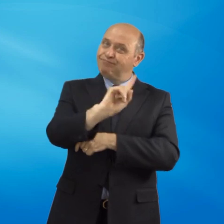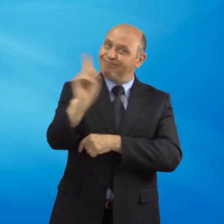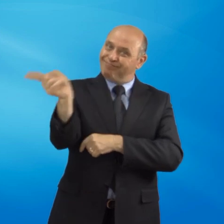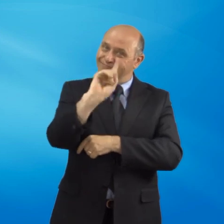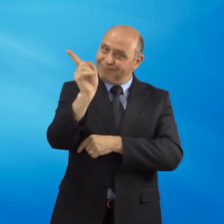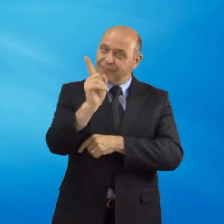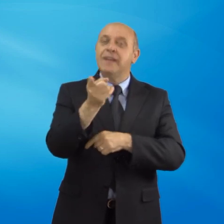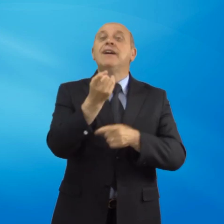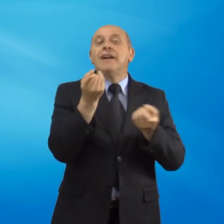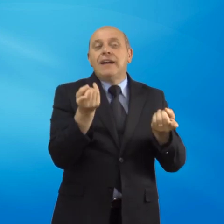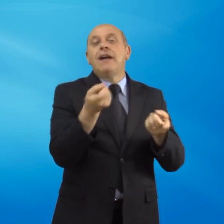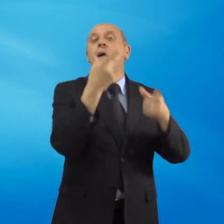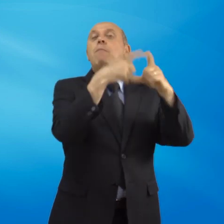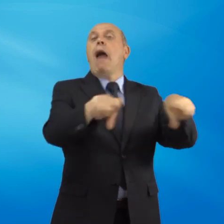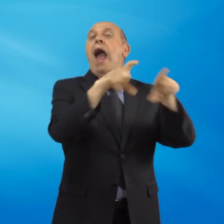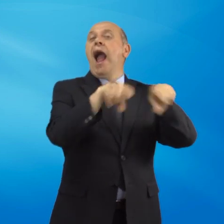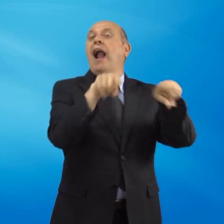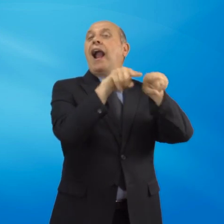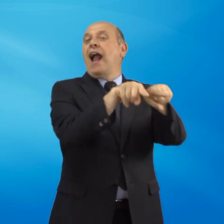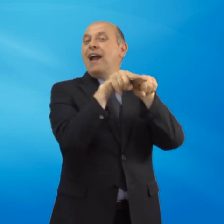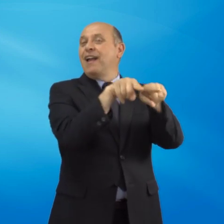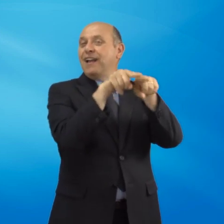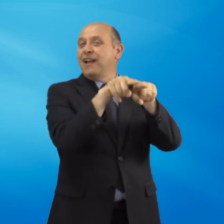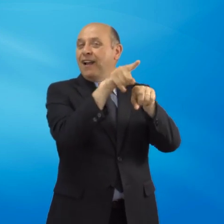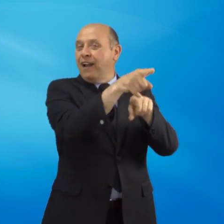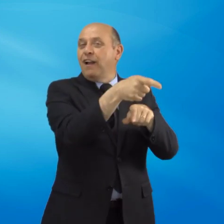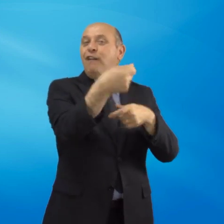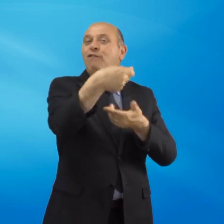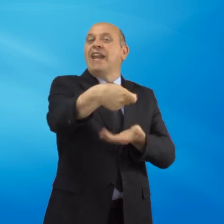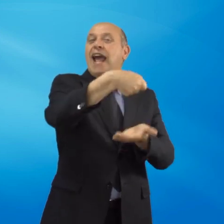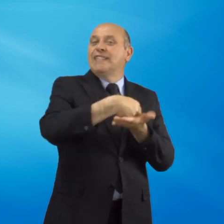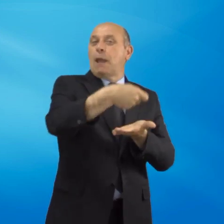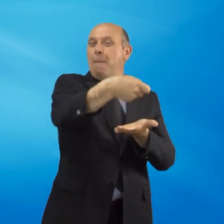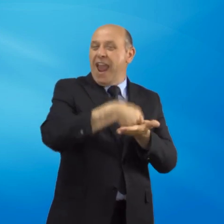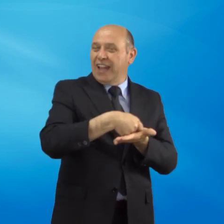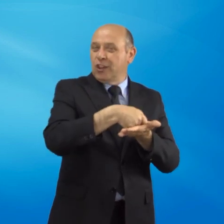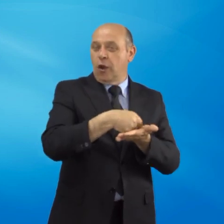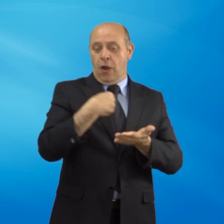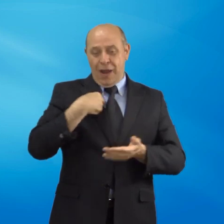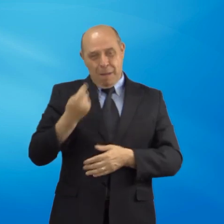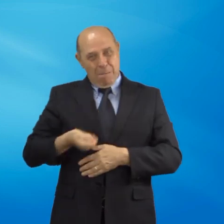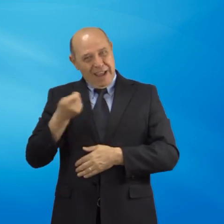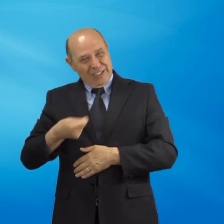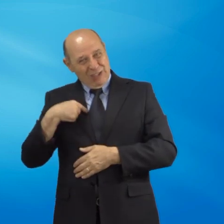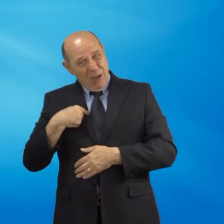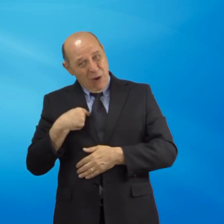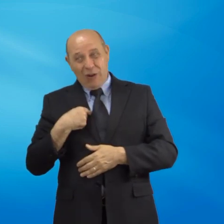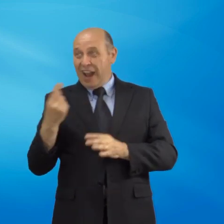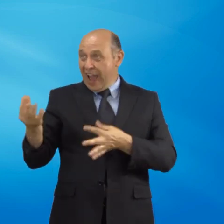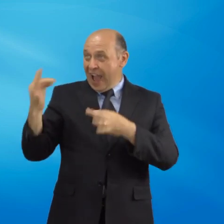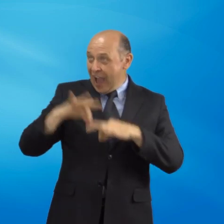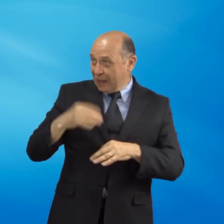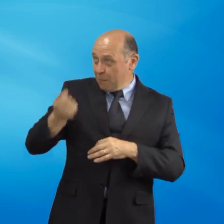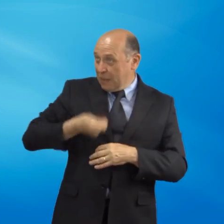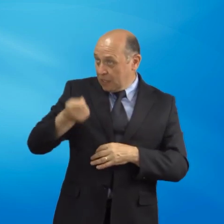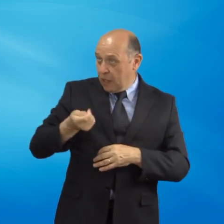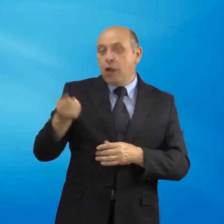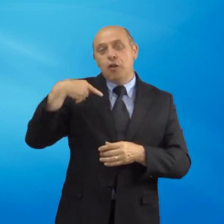finanziato dalle banche e che il pensionato deve restituire a rate una volta